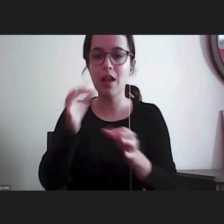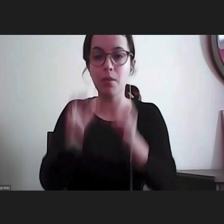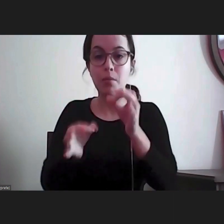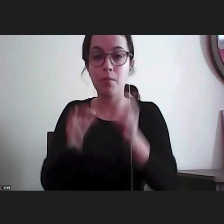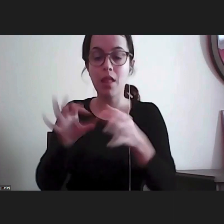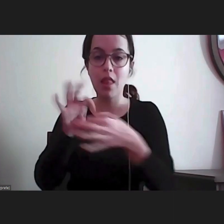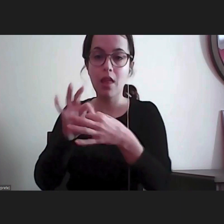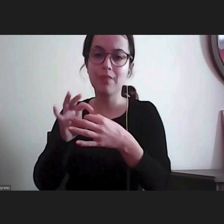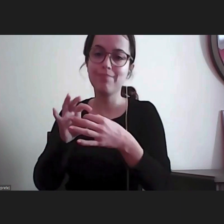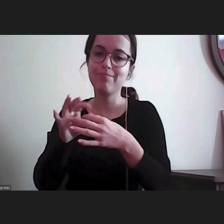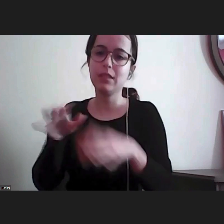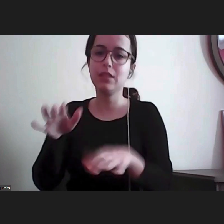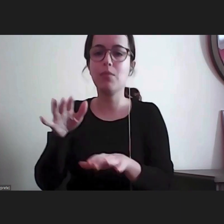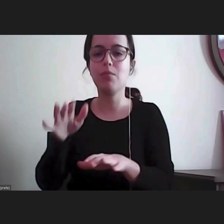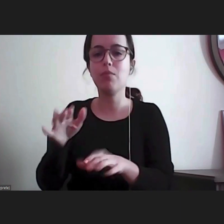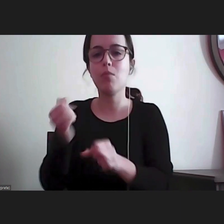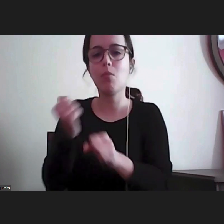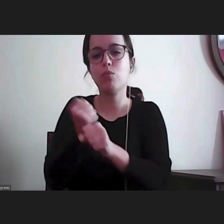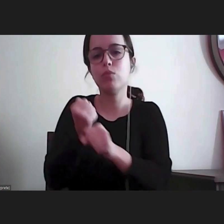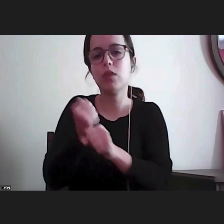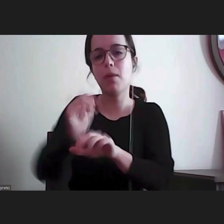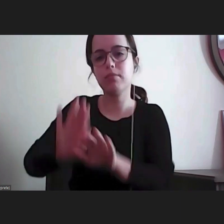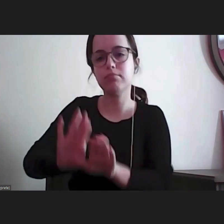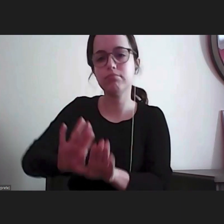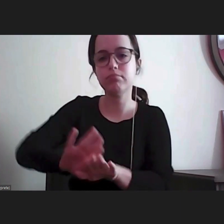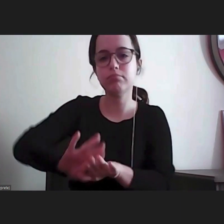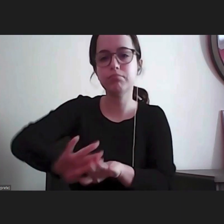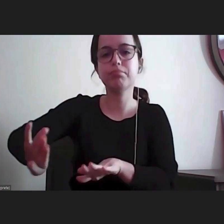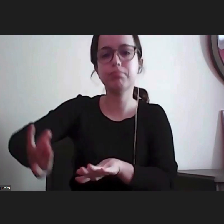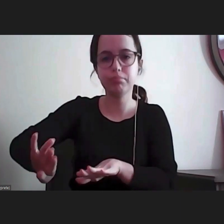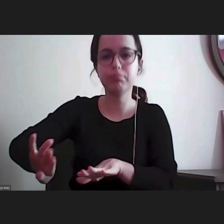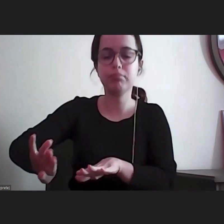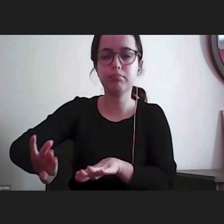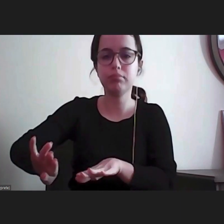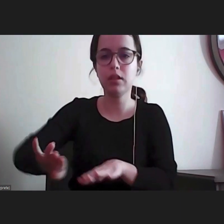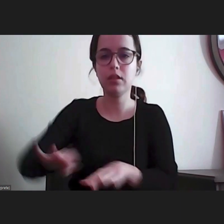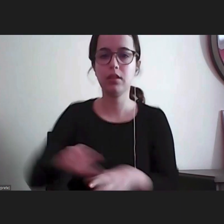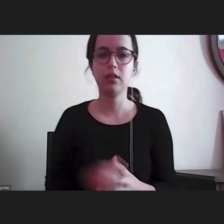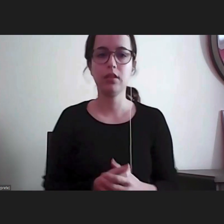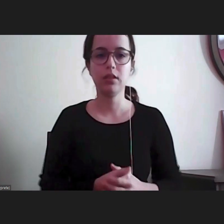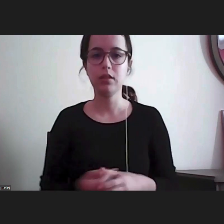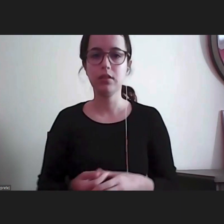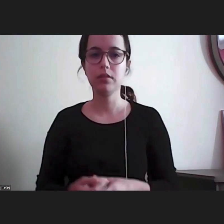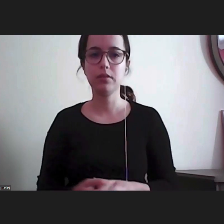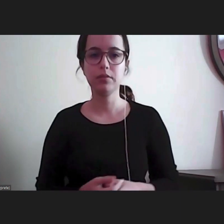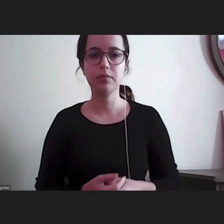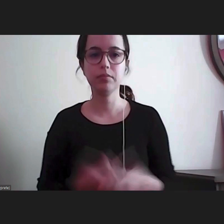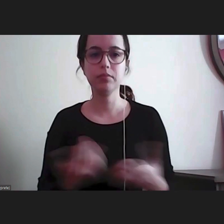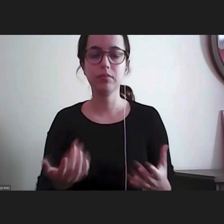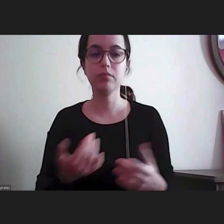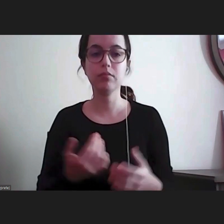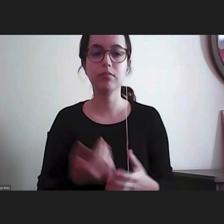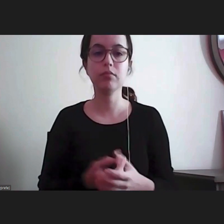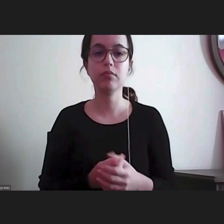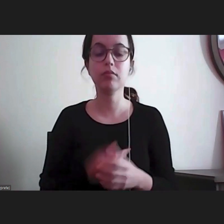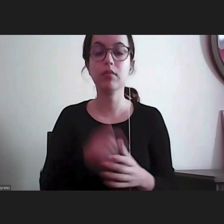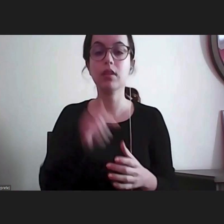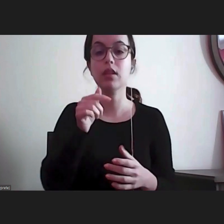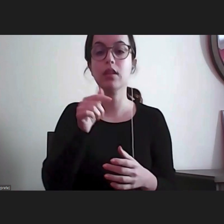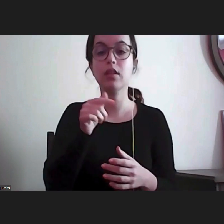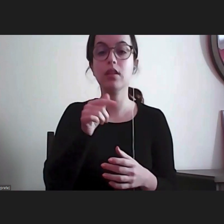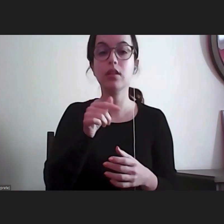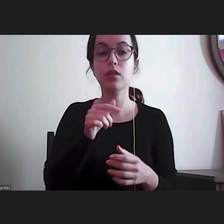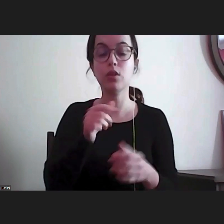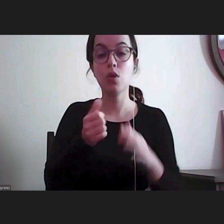excluídas da intervenção do Provedor de Justiça. E, como dizia uma das senhoras formandas, sim, o